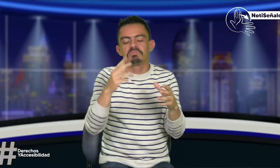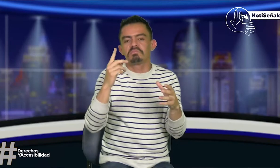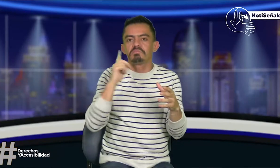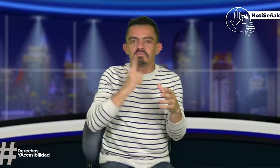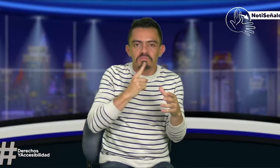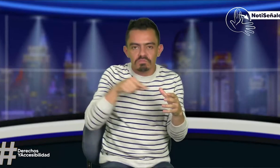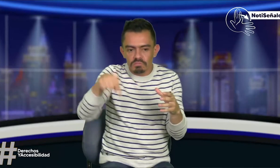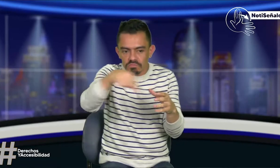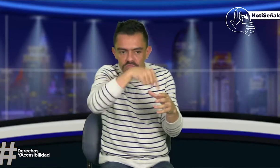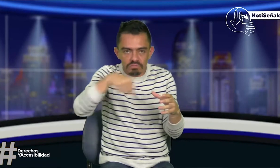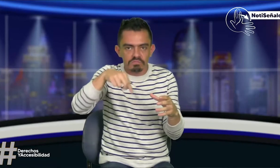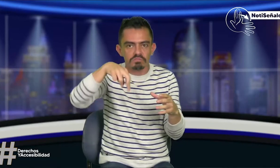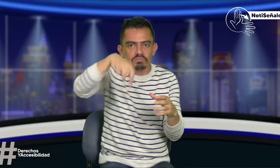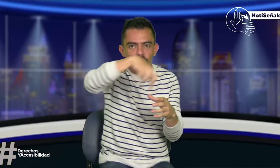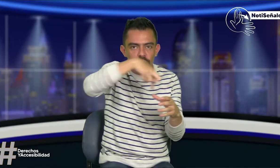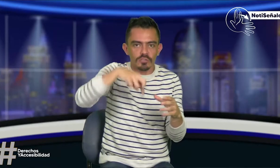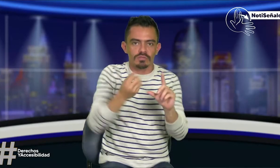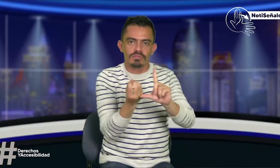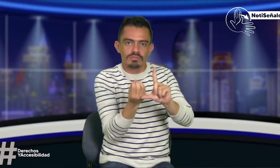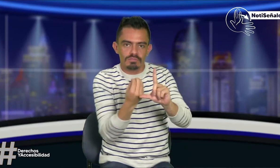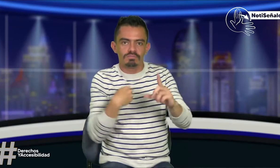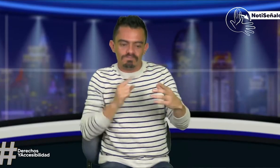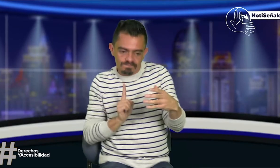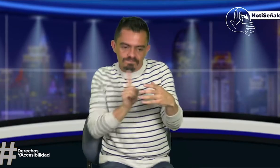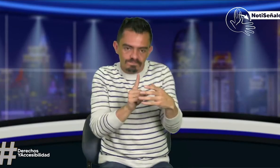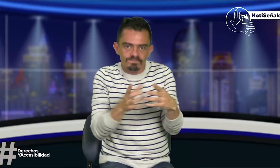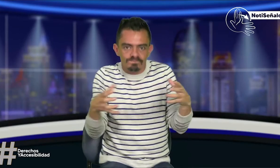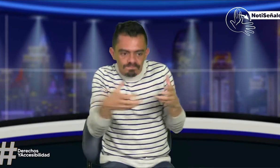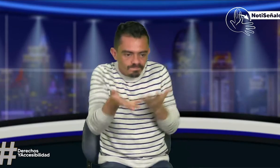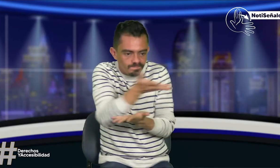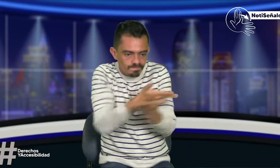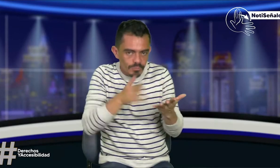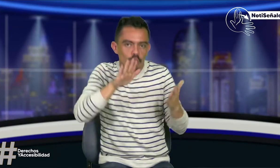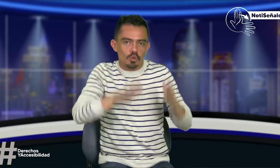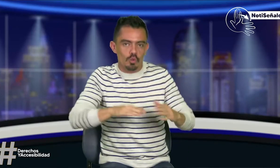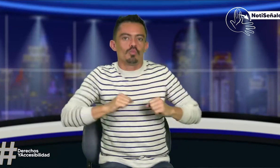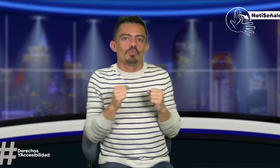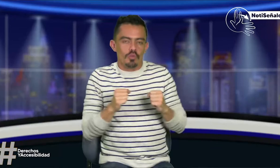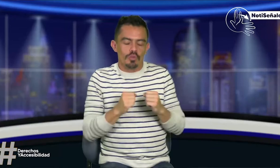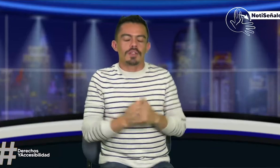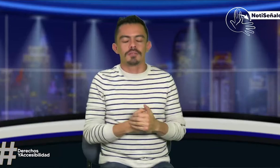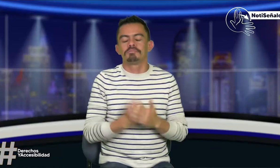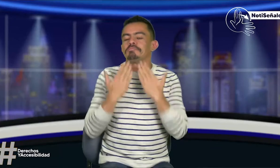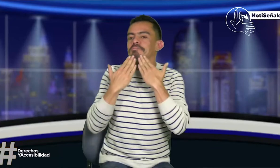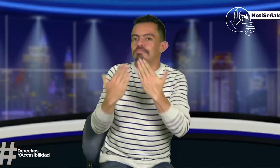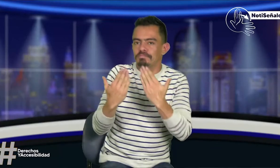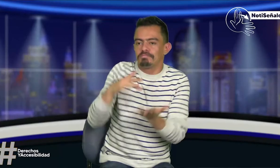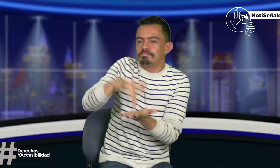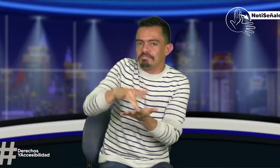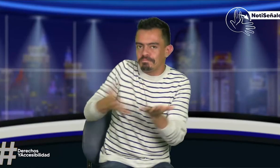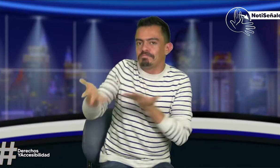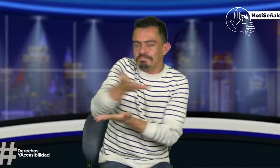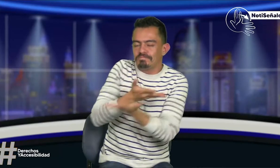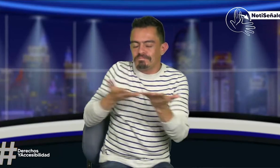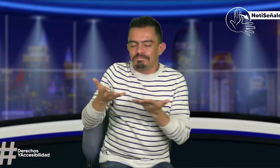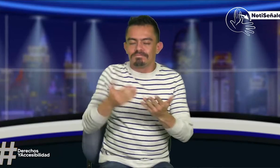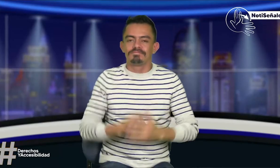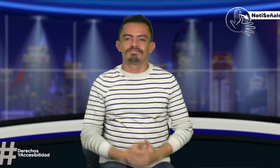también hago parte de diferentes profesionales de licenciatura de un grupo de profesionales de licenciatura de